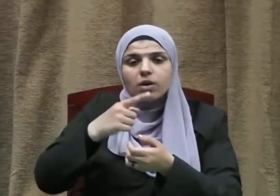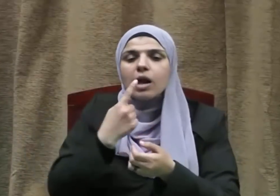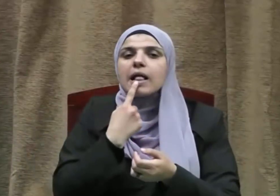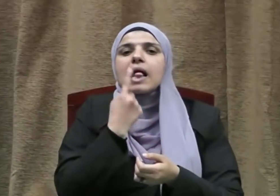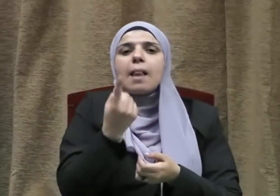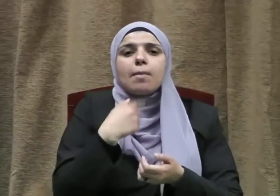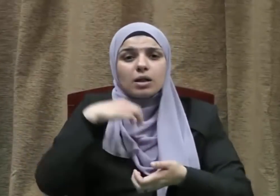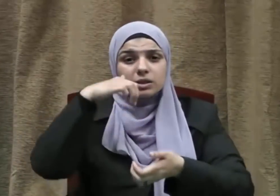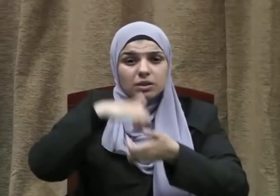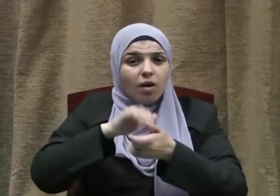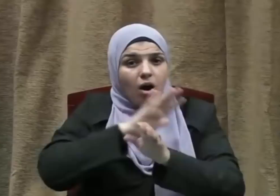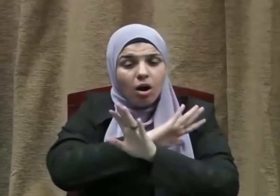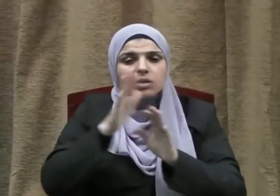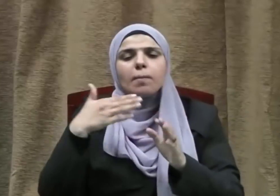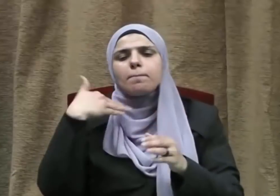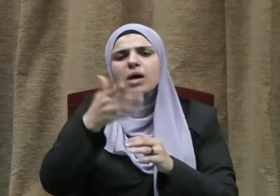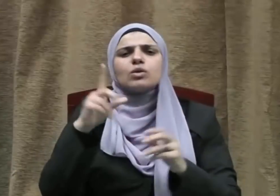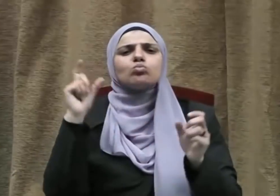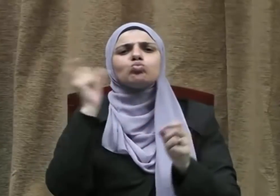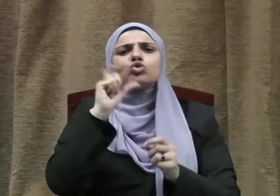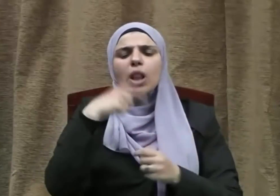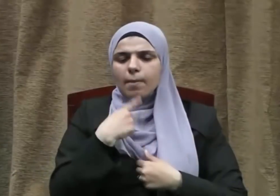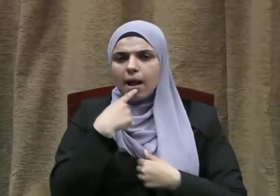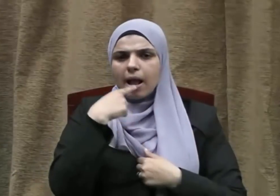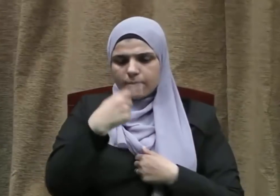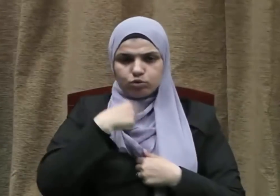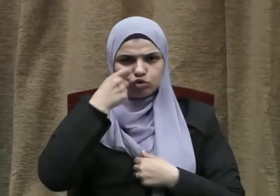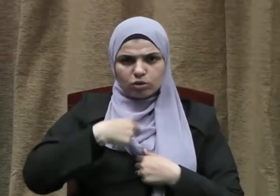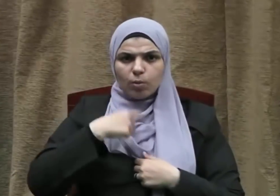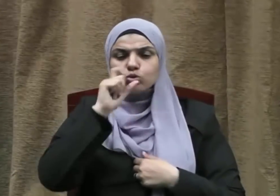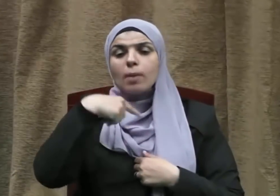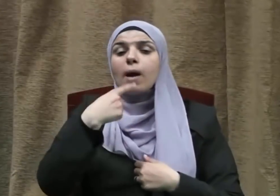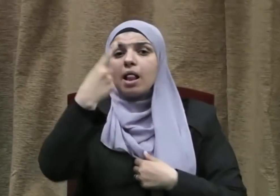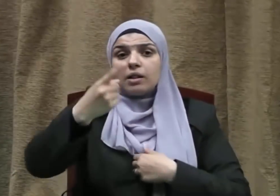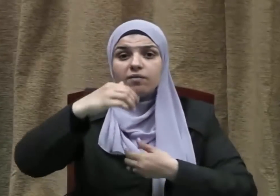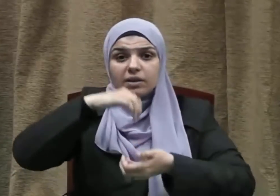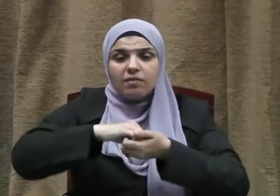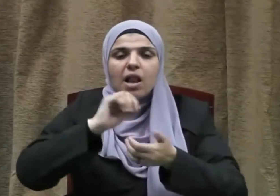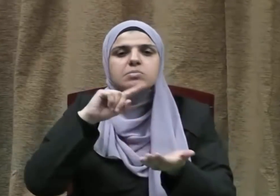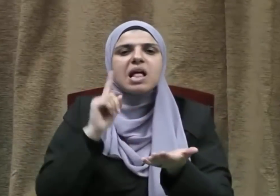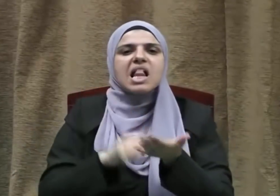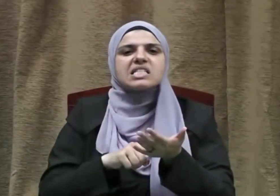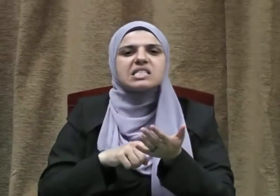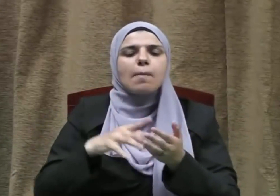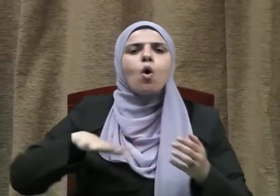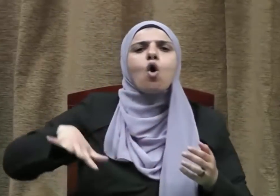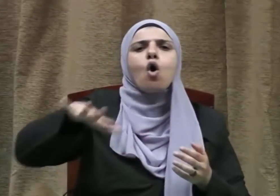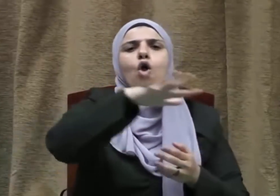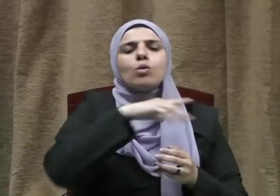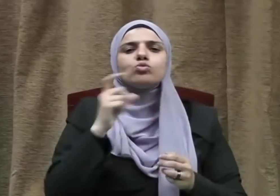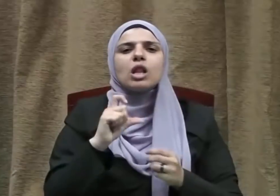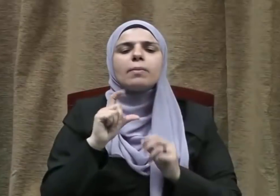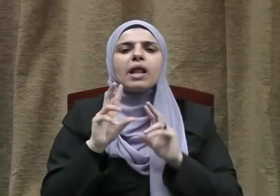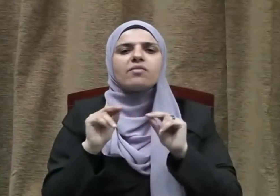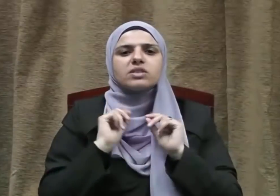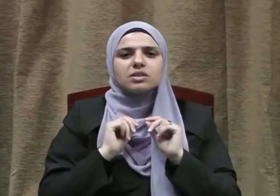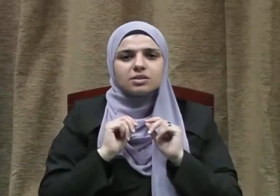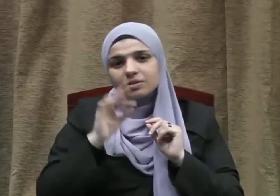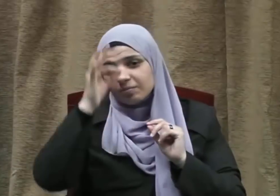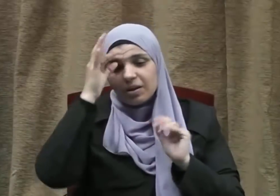الذي يقطعه أحد المسلمين على نفسه يكون ملزماً لجميع المسلمين